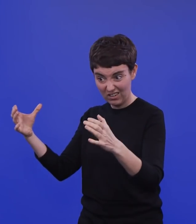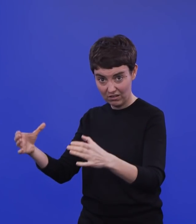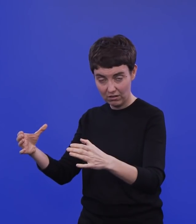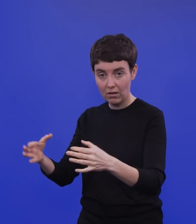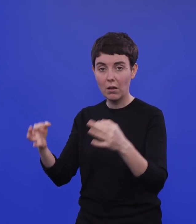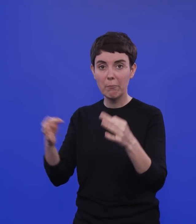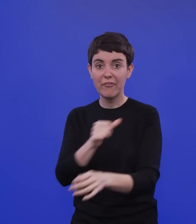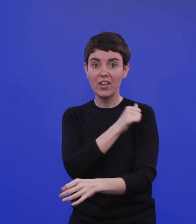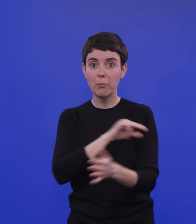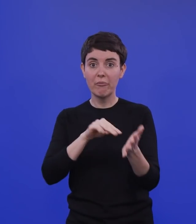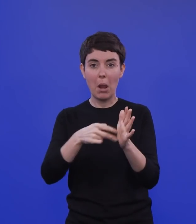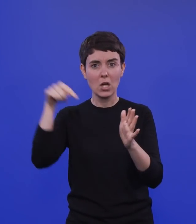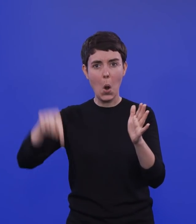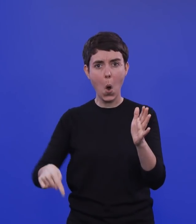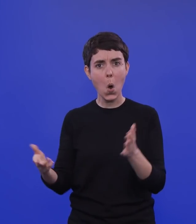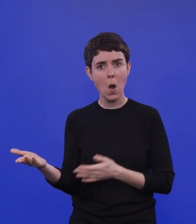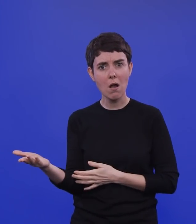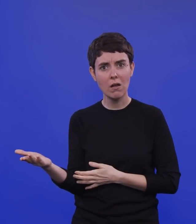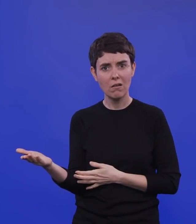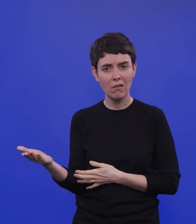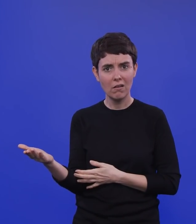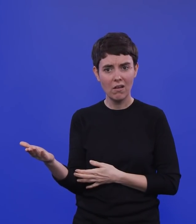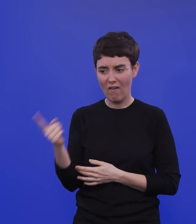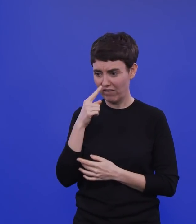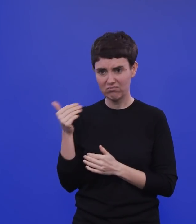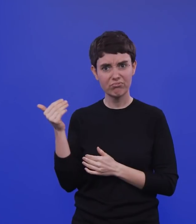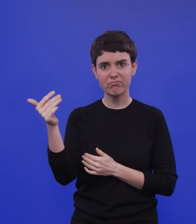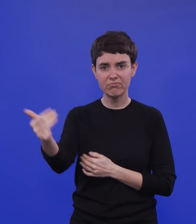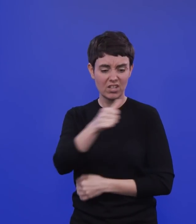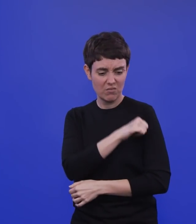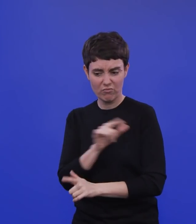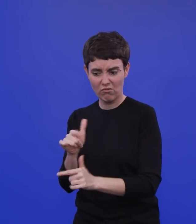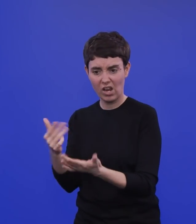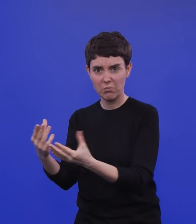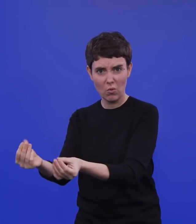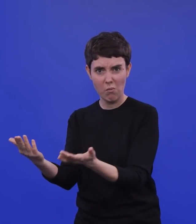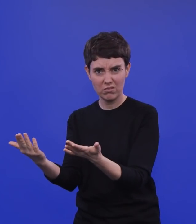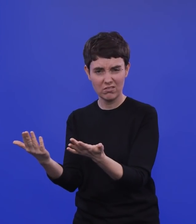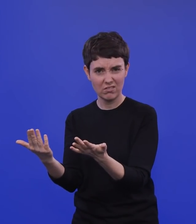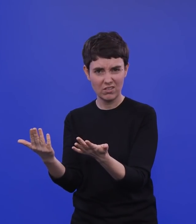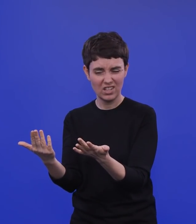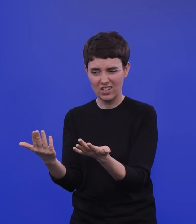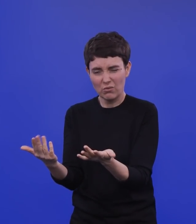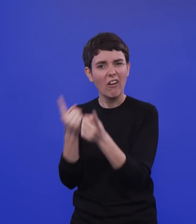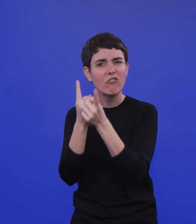wenn die einfach auch langfristig nicht geimpft werden sollen, oder? würde sich das auswirken? Also